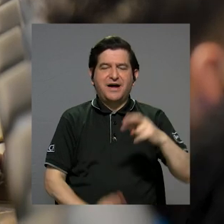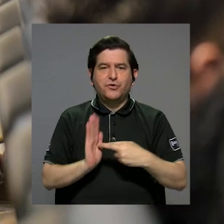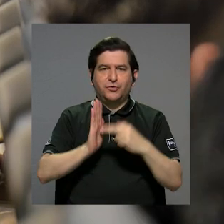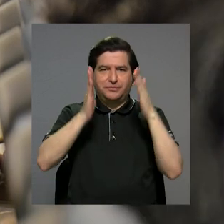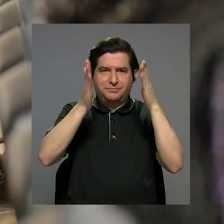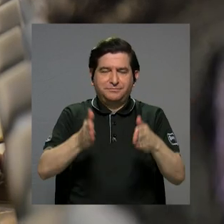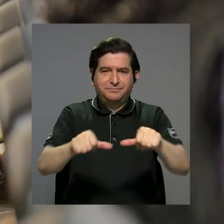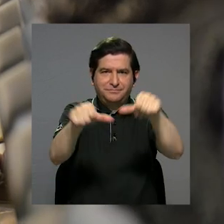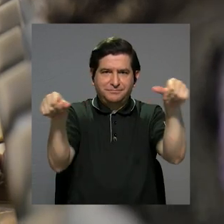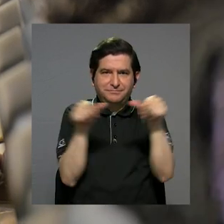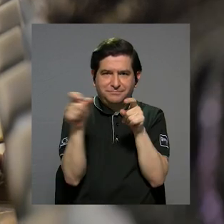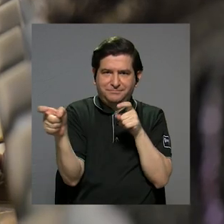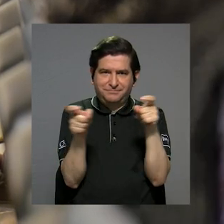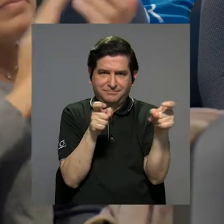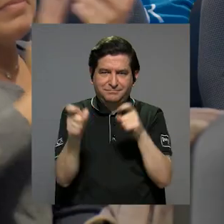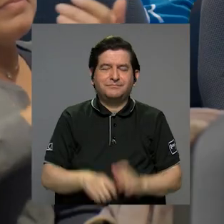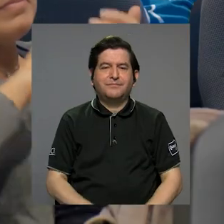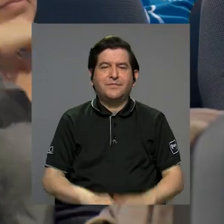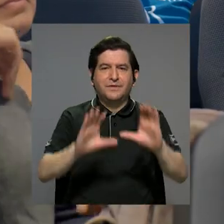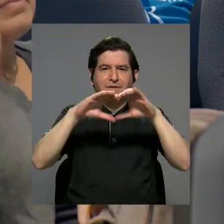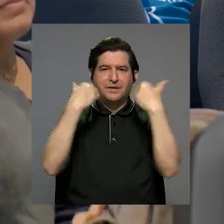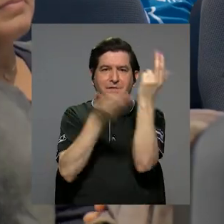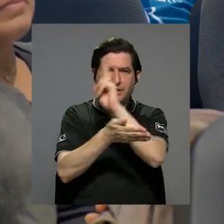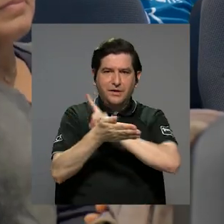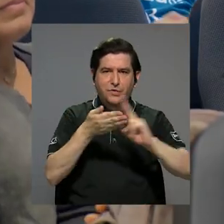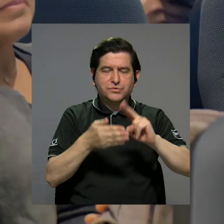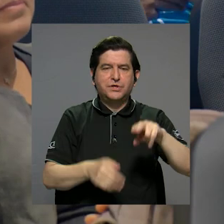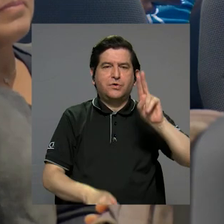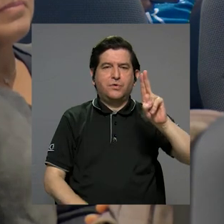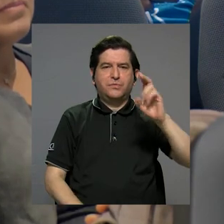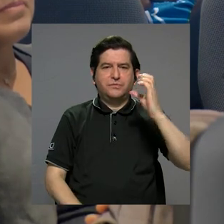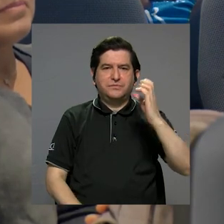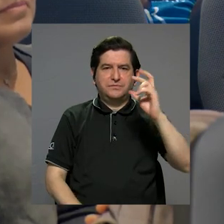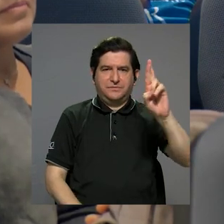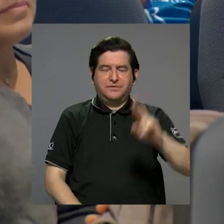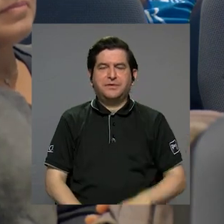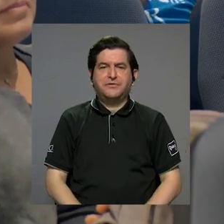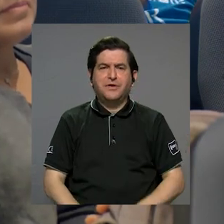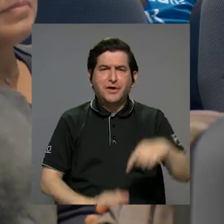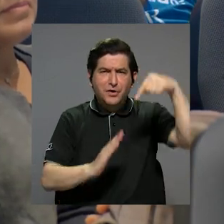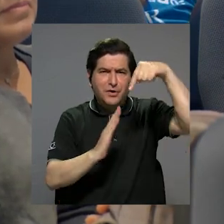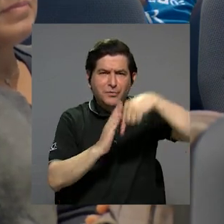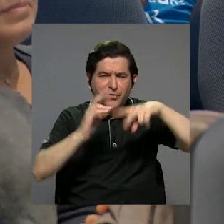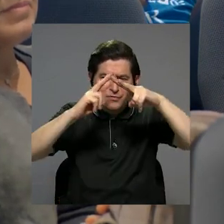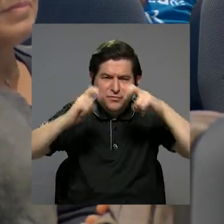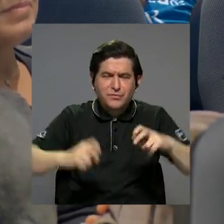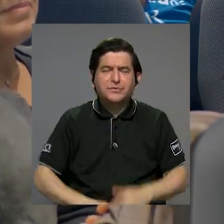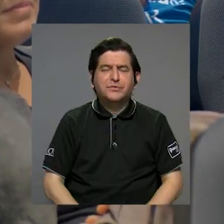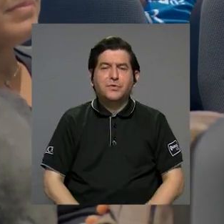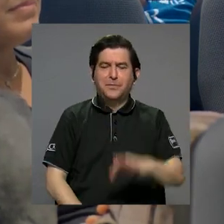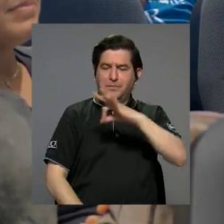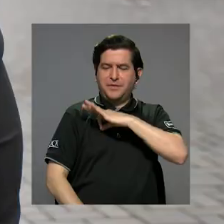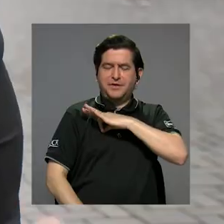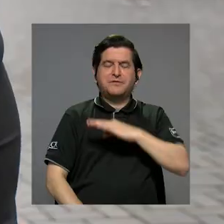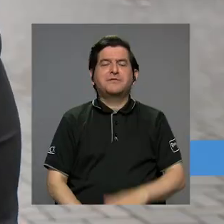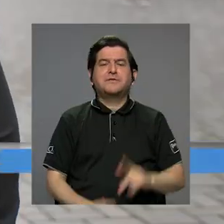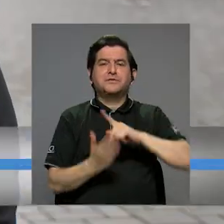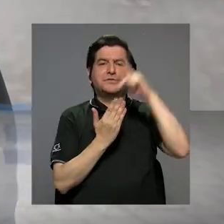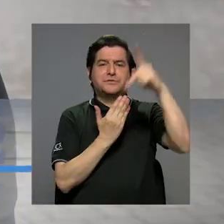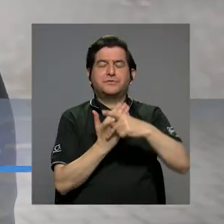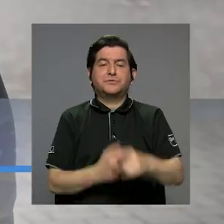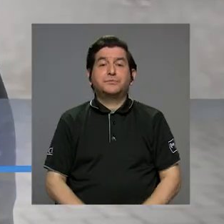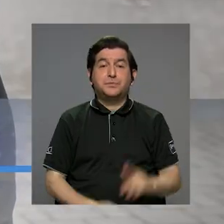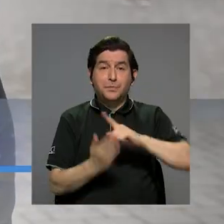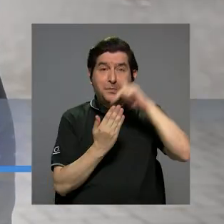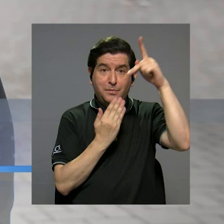representante del sector administrativo de consejo universitario de la UCR, profundizó sobre los beneficios del programa. Sobre el